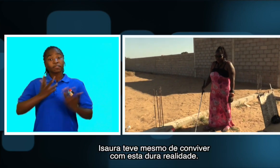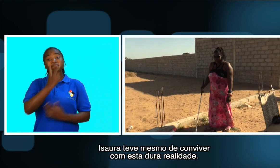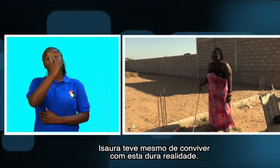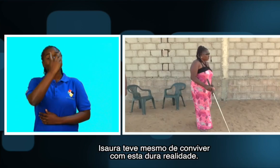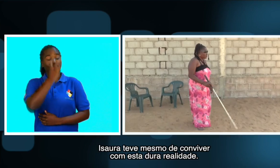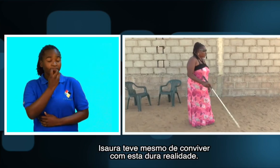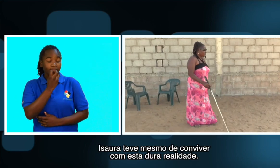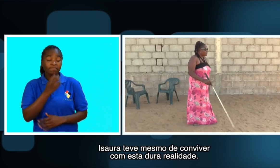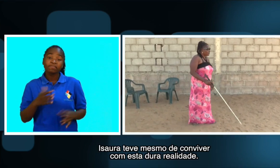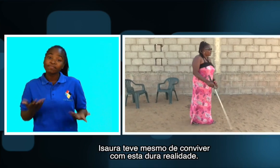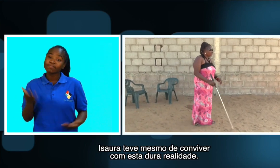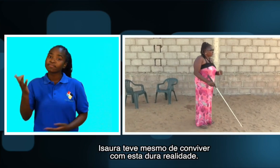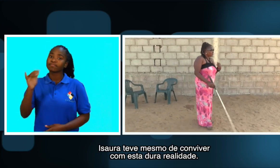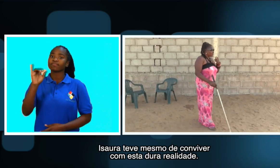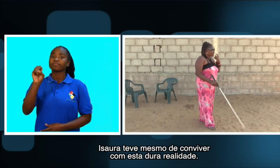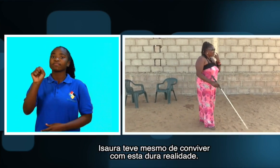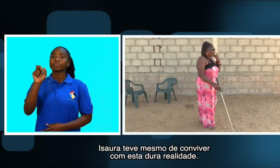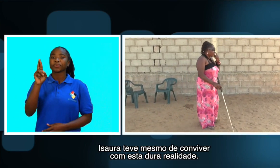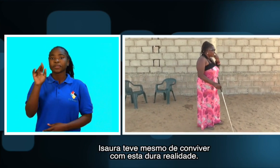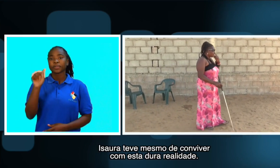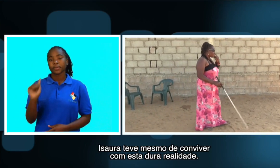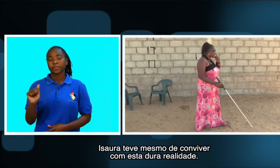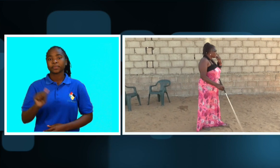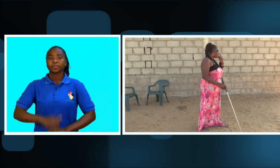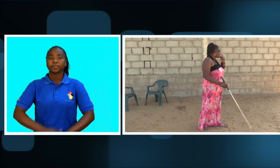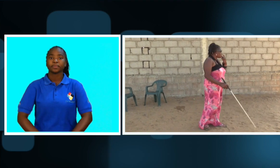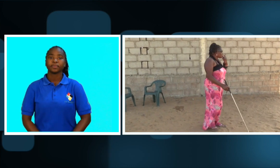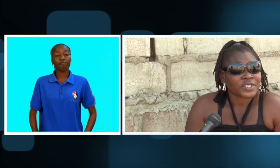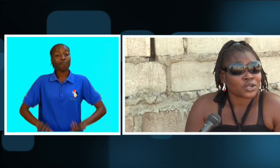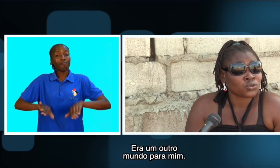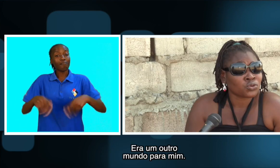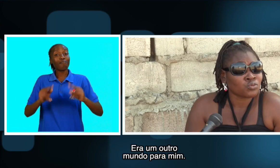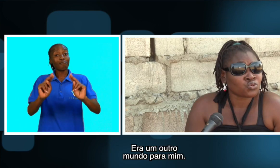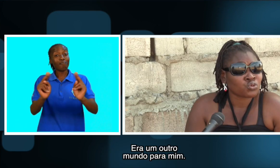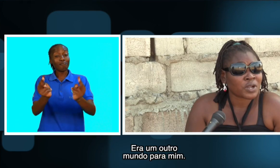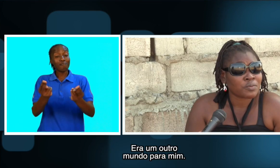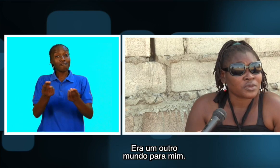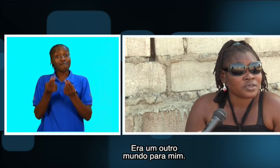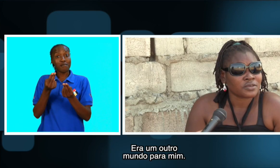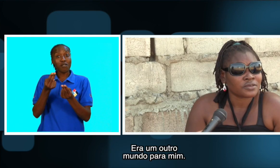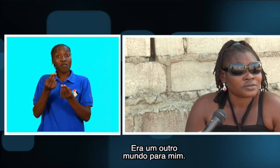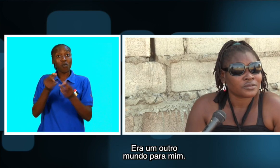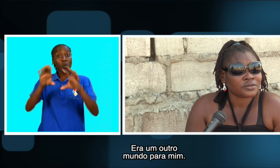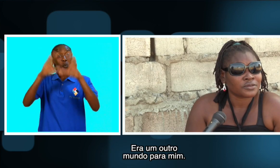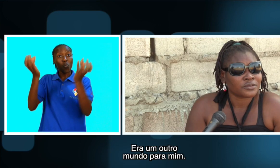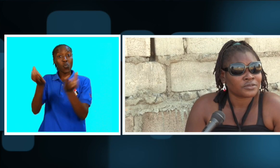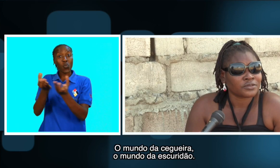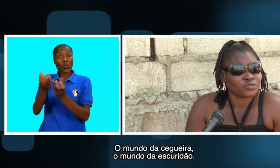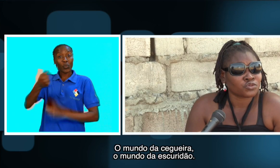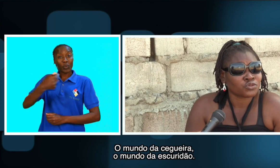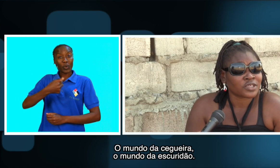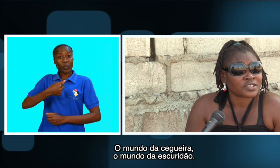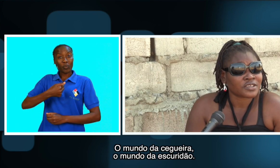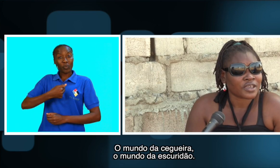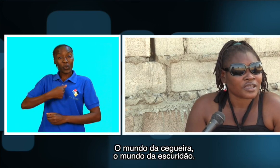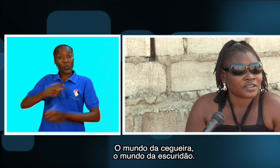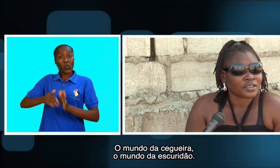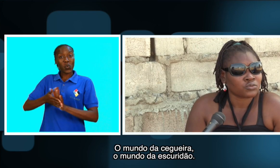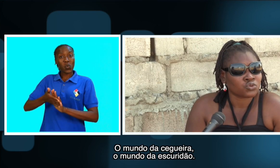conviver com esta dura realidade. Era outro mundo para mim. mundo dessa ideia que é uma